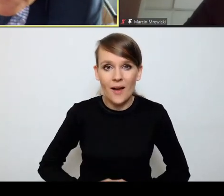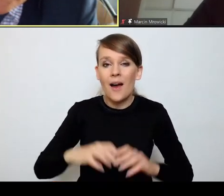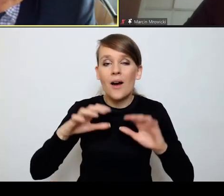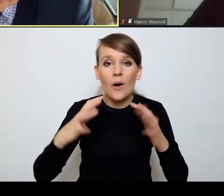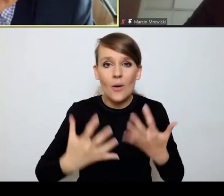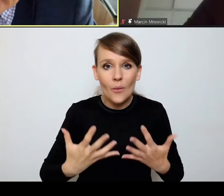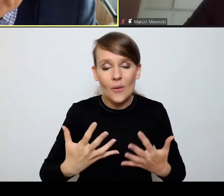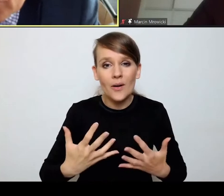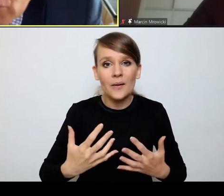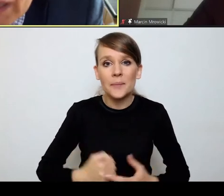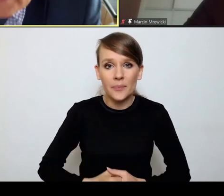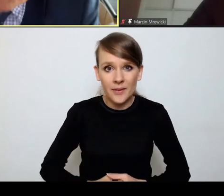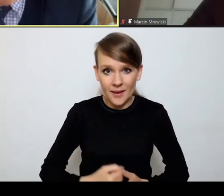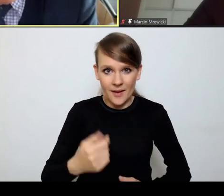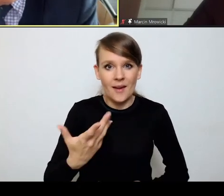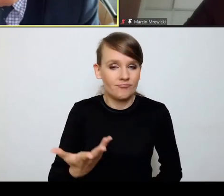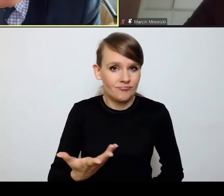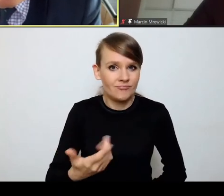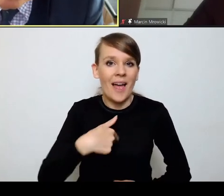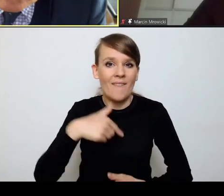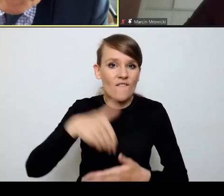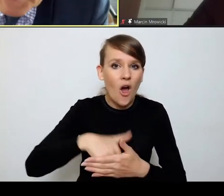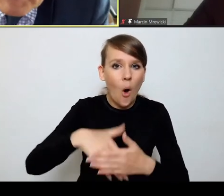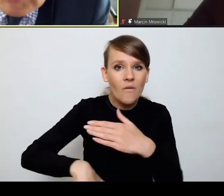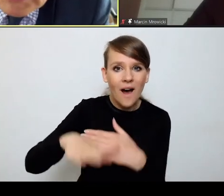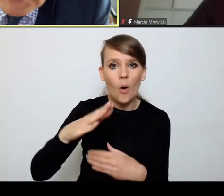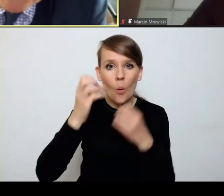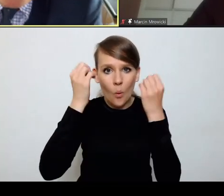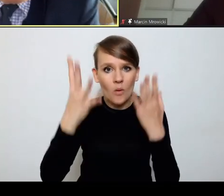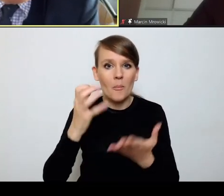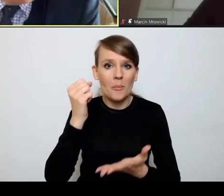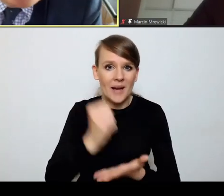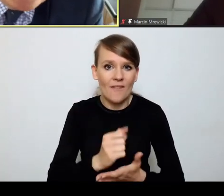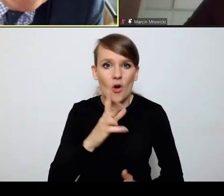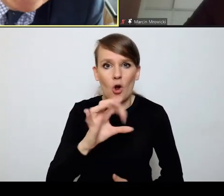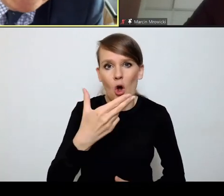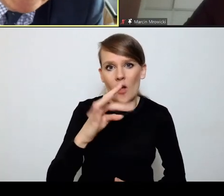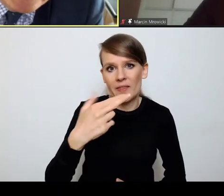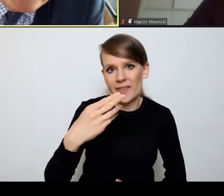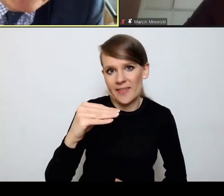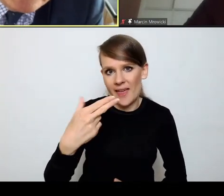wychowany w kulturze prawa kontynentalnego